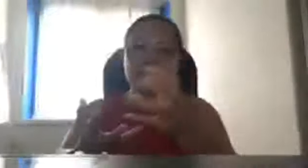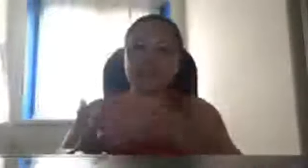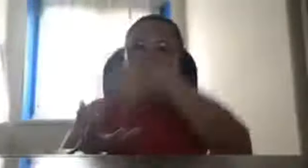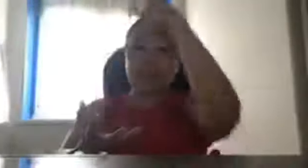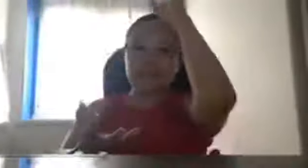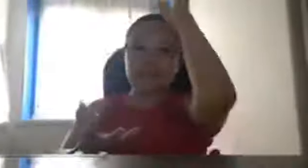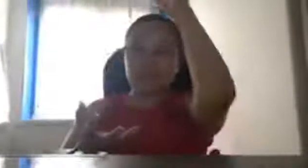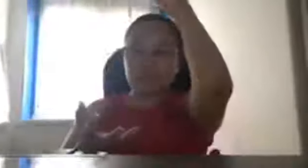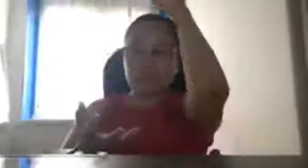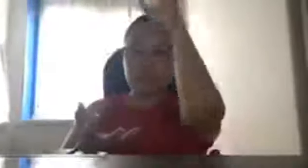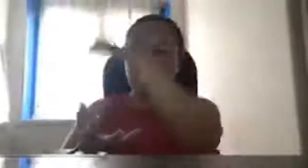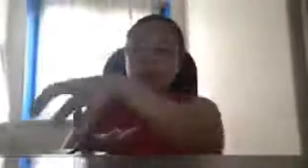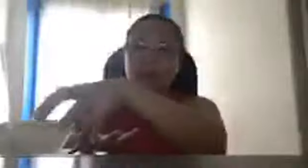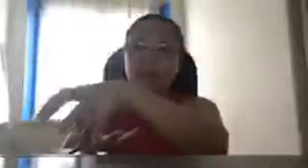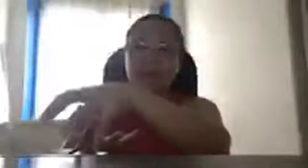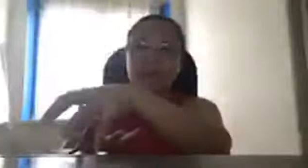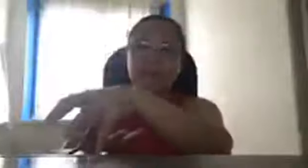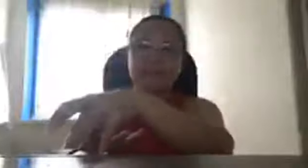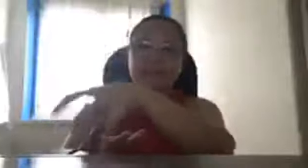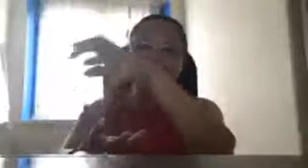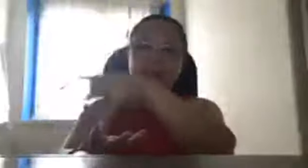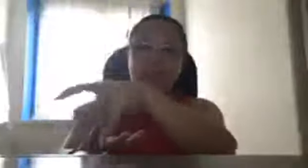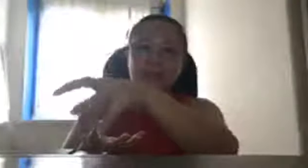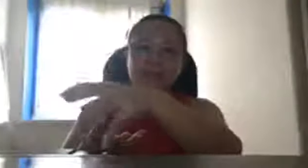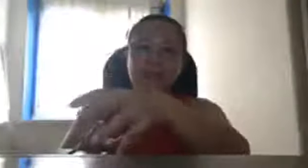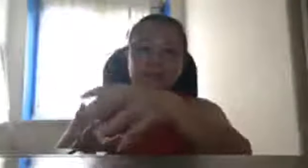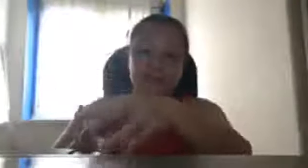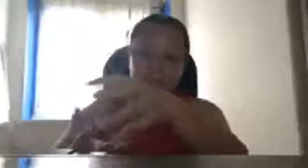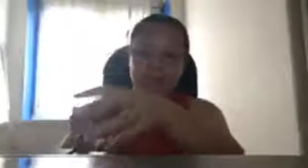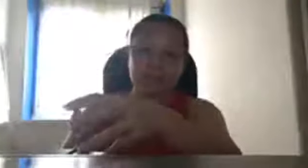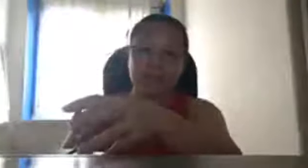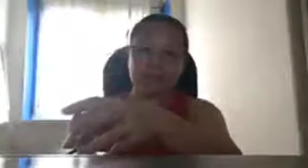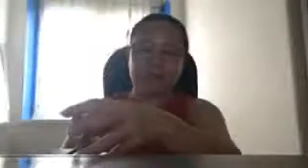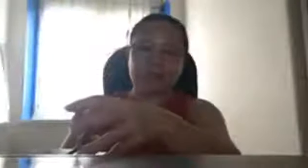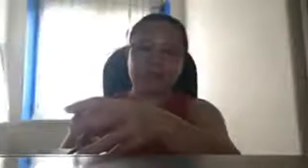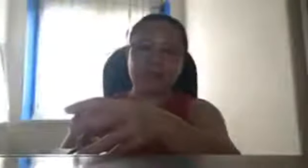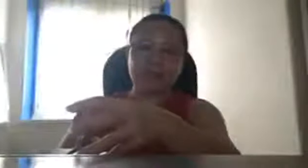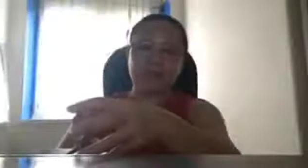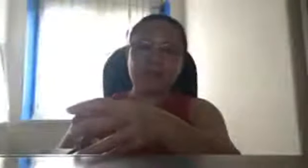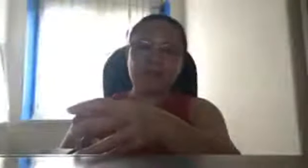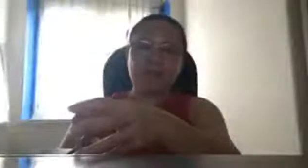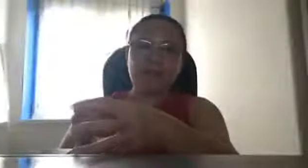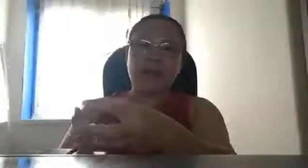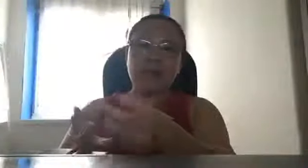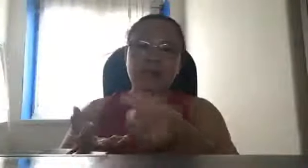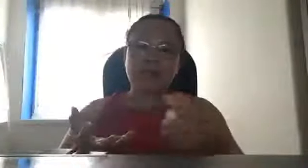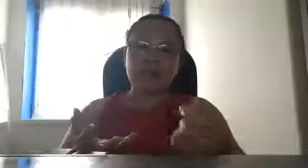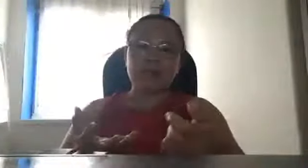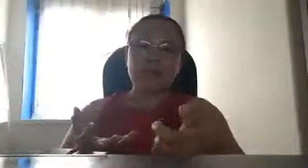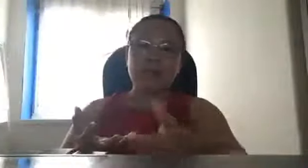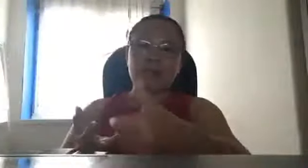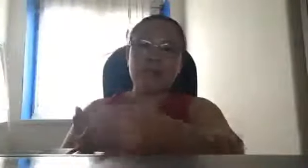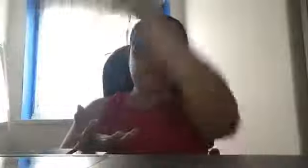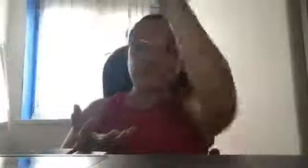missiles tapos pag ibaon dyan sa ilalim ng karagatan ng Pilipinas paano yan kung biglang